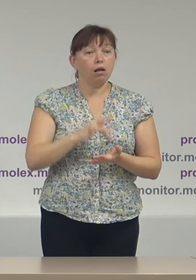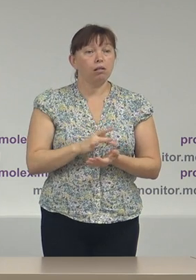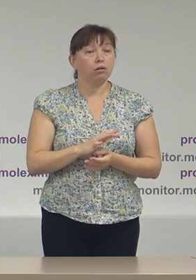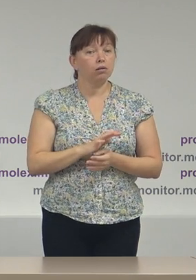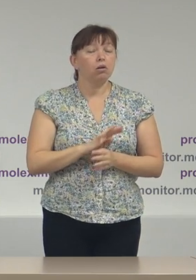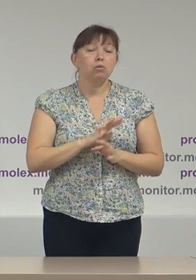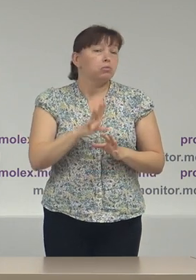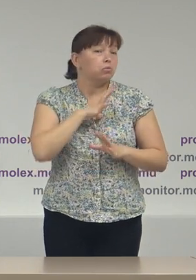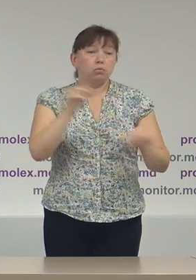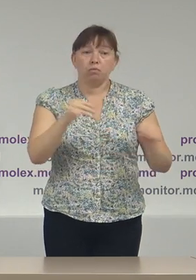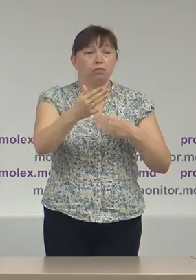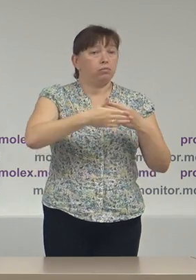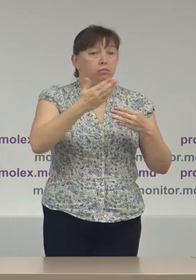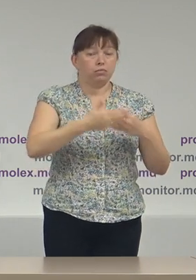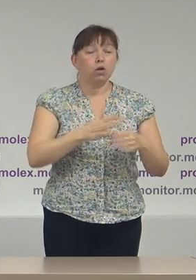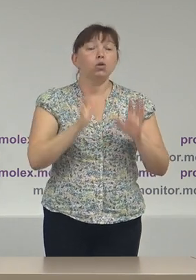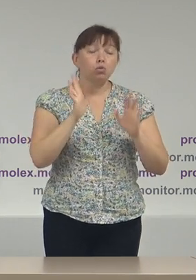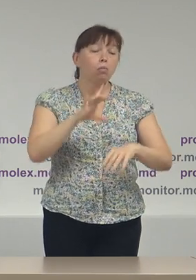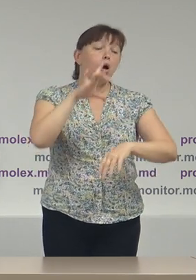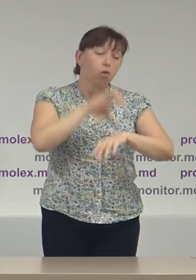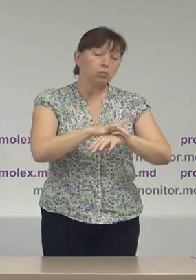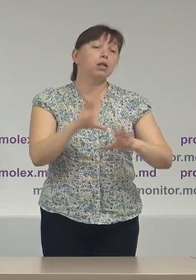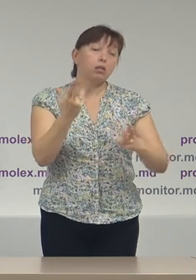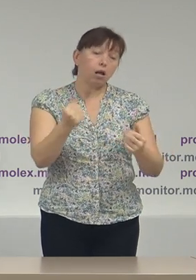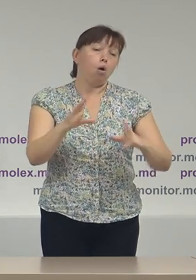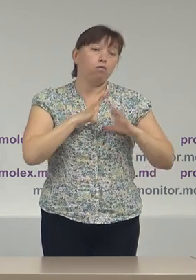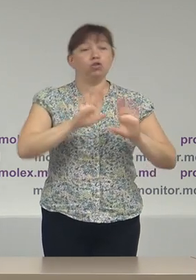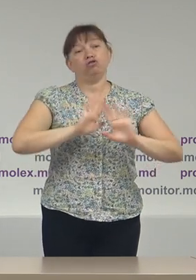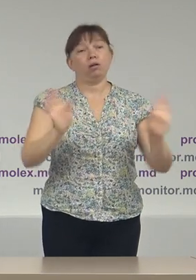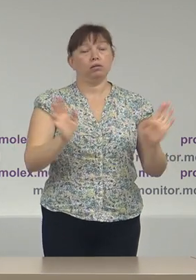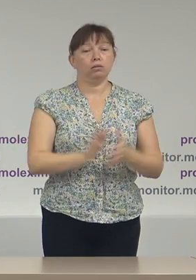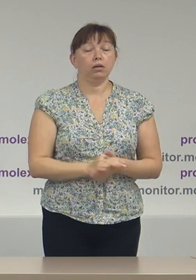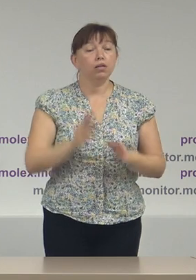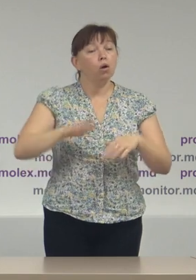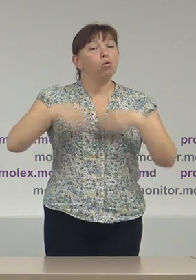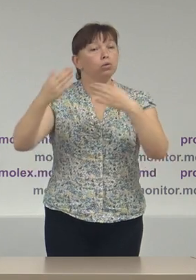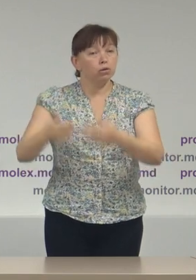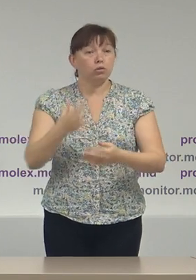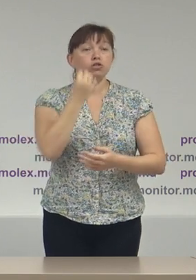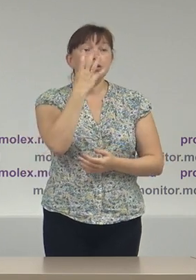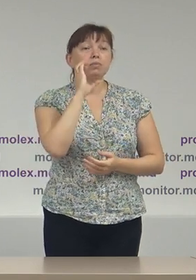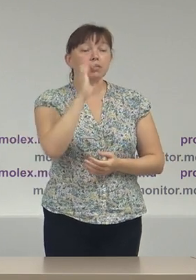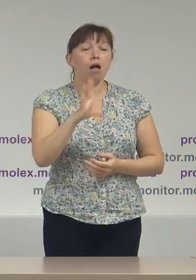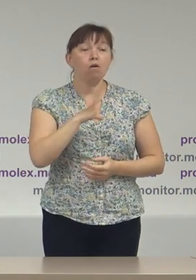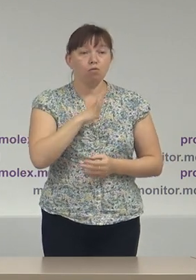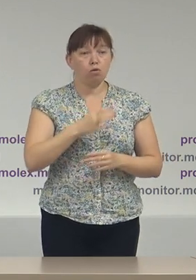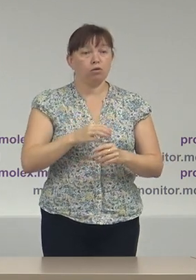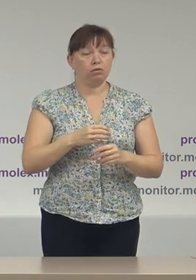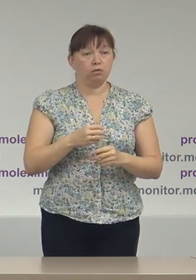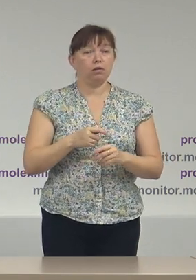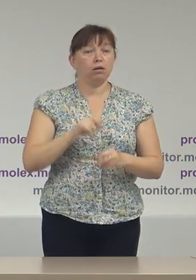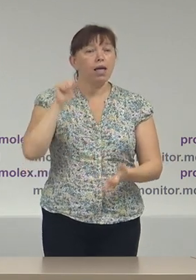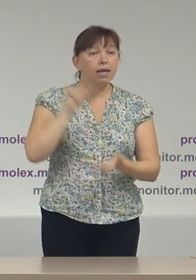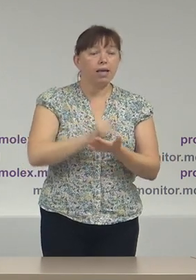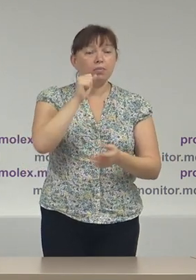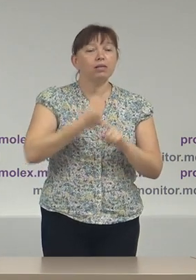a aplicat nicio sancțiune, doar a constatat acest fapt. Ulterior, la 15 septembrie, a fost emisă acea